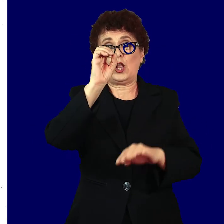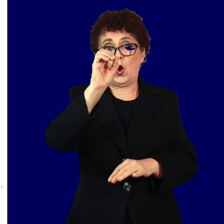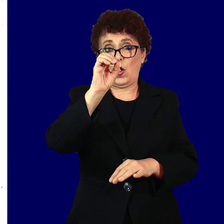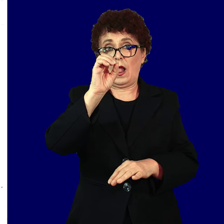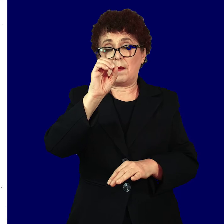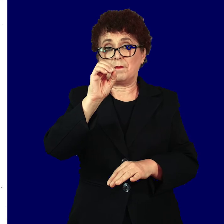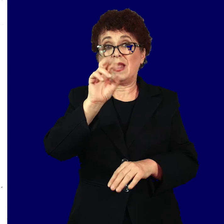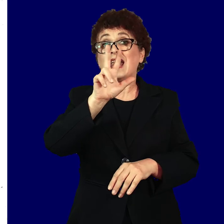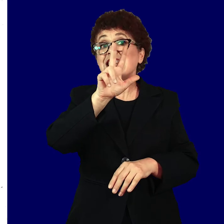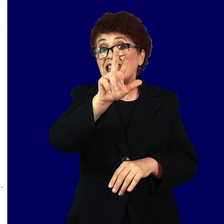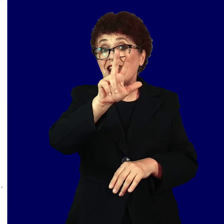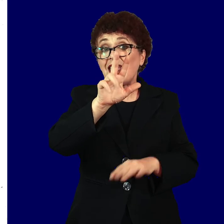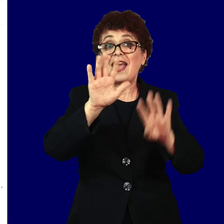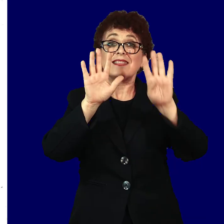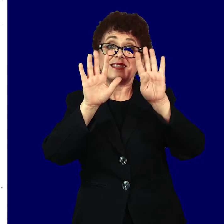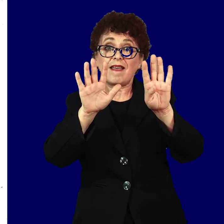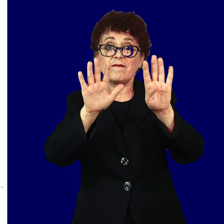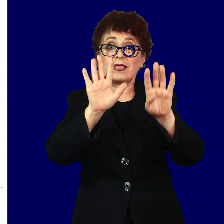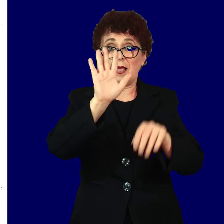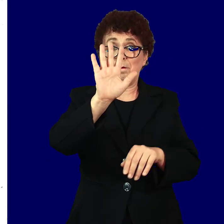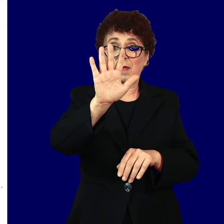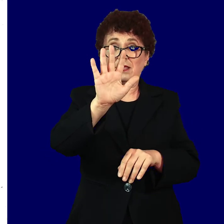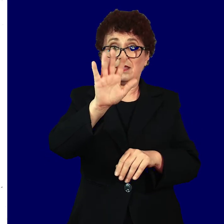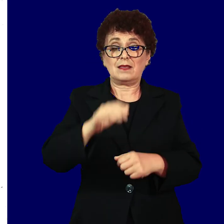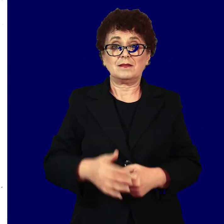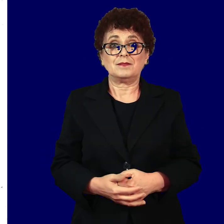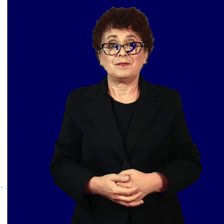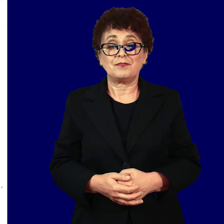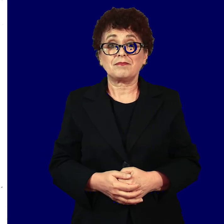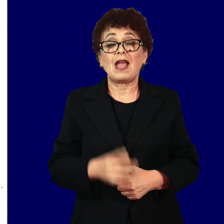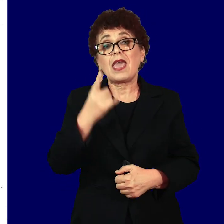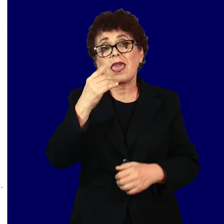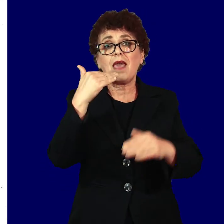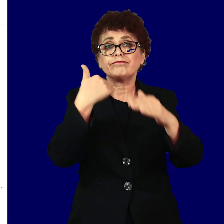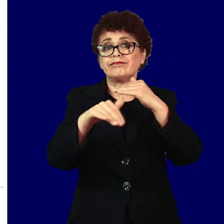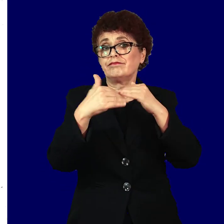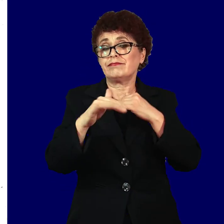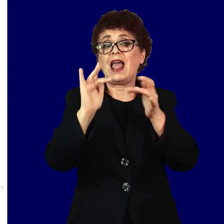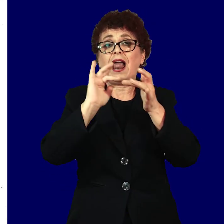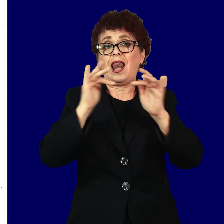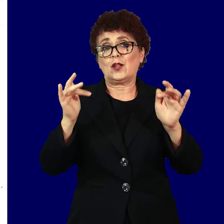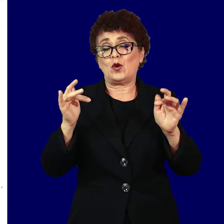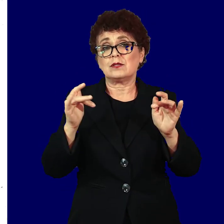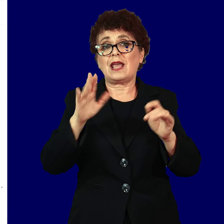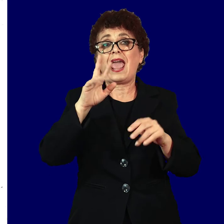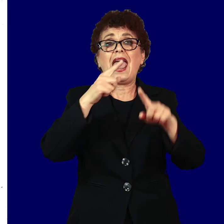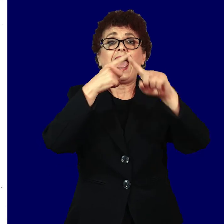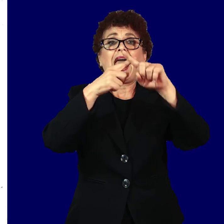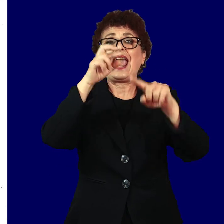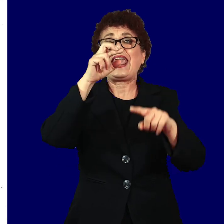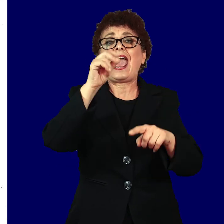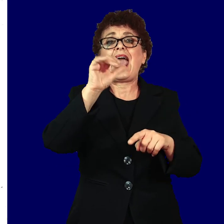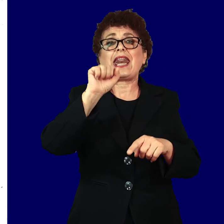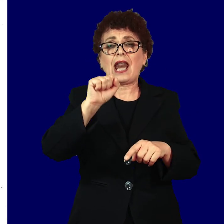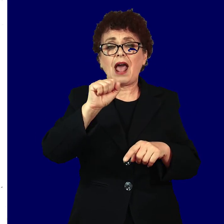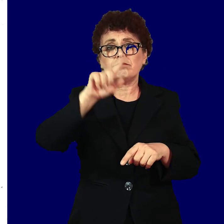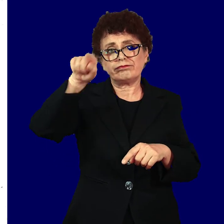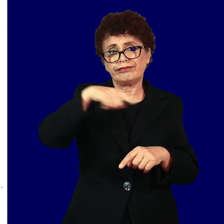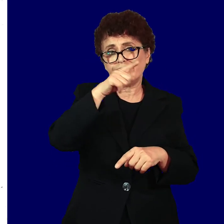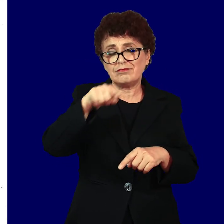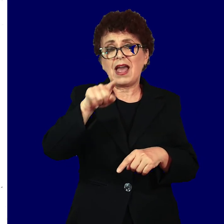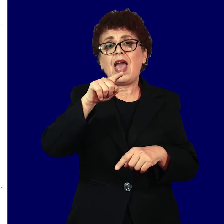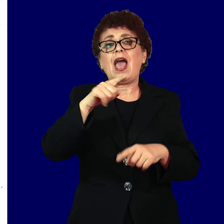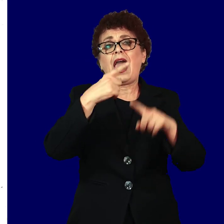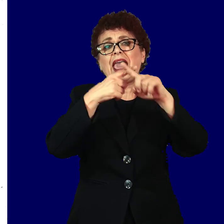-395 И електронски на хера ет